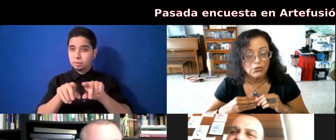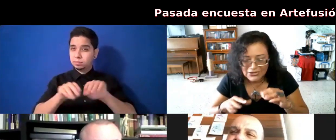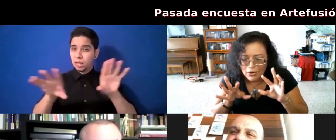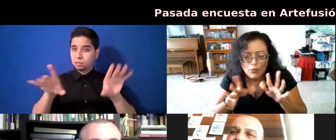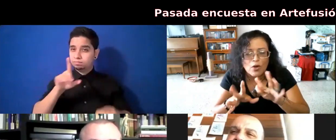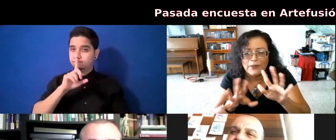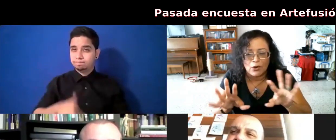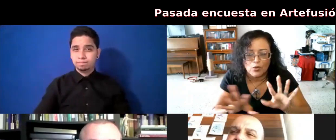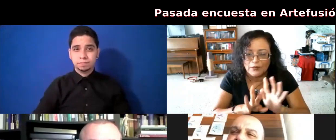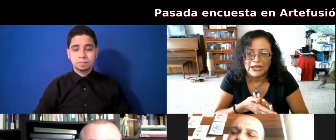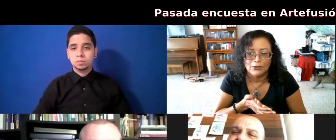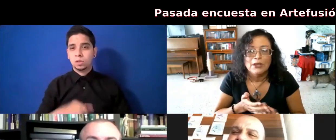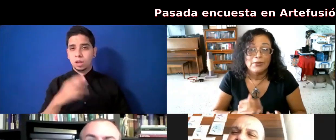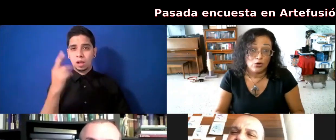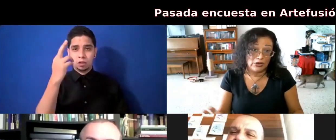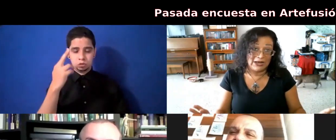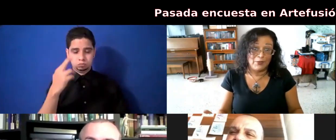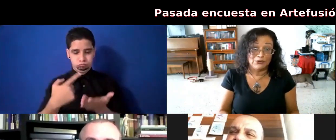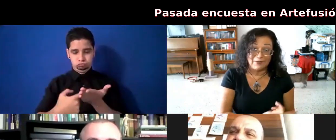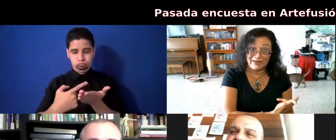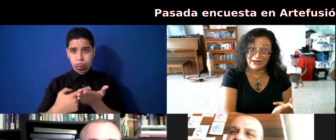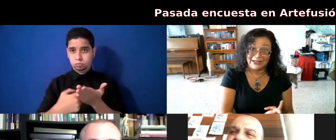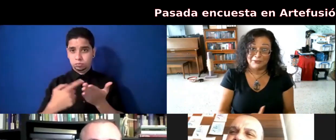por eso te digo, es muy complejo, muy complicado. Pero no lo queríamos preguntar. Mira, ahí va el gato.